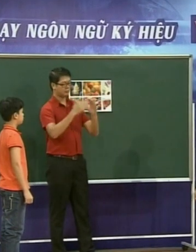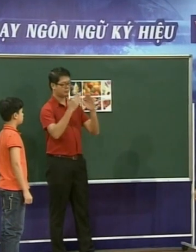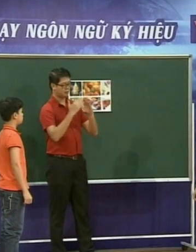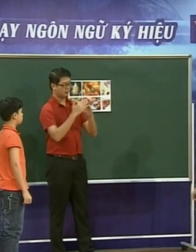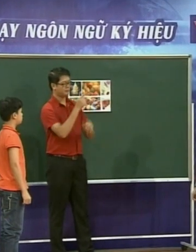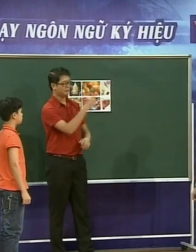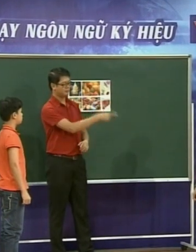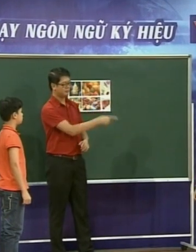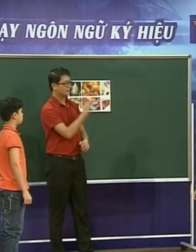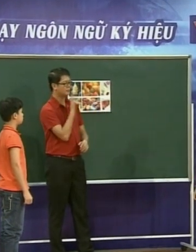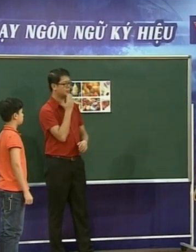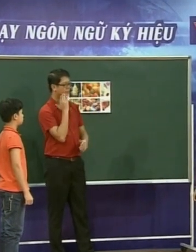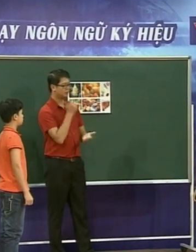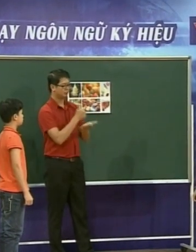Một bạn sẽ hỏi và một bạn sẽ trả lời